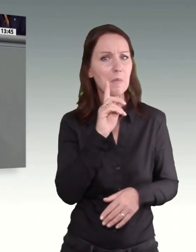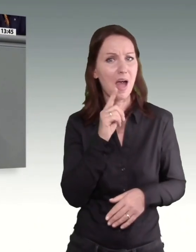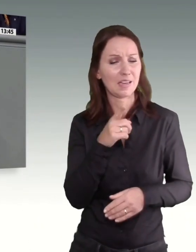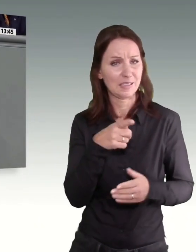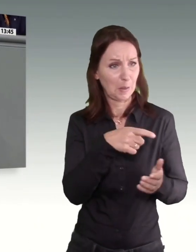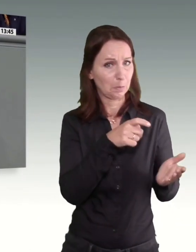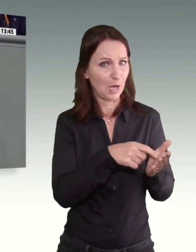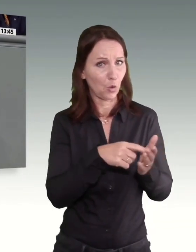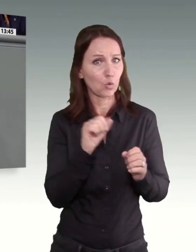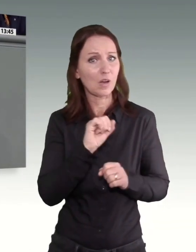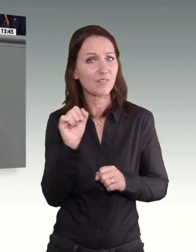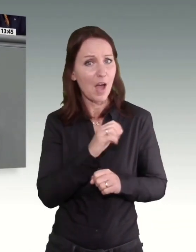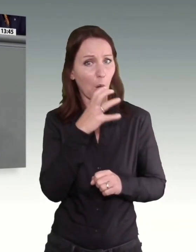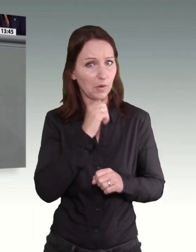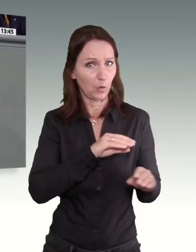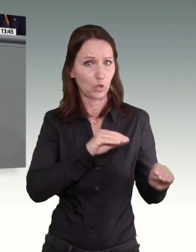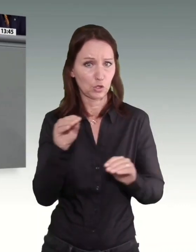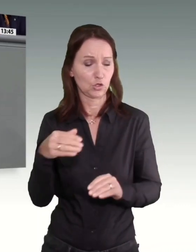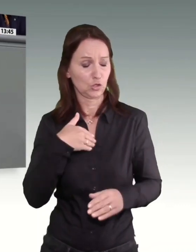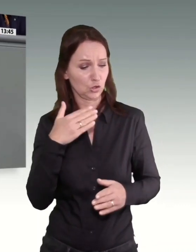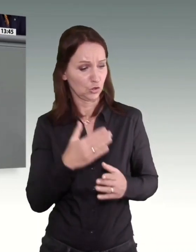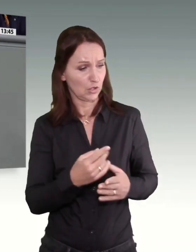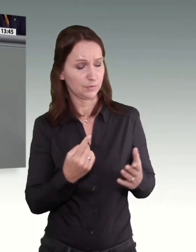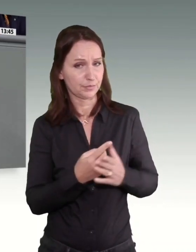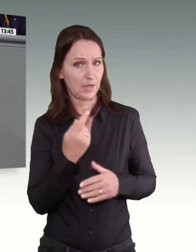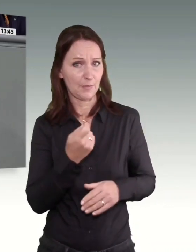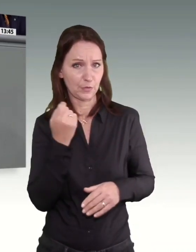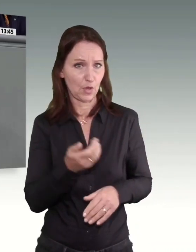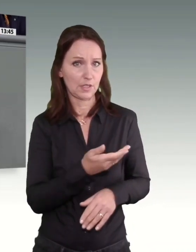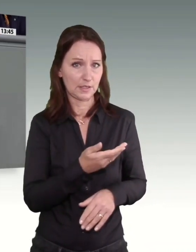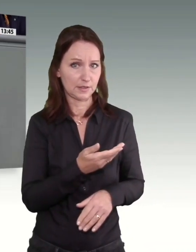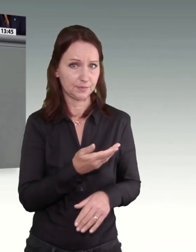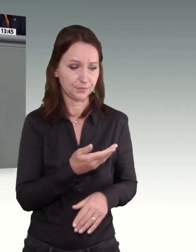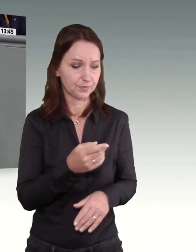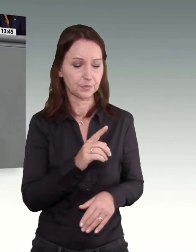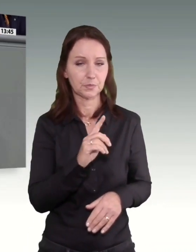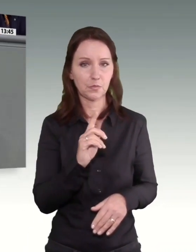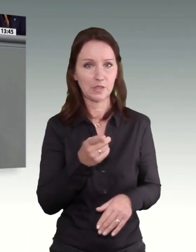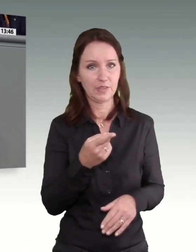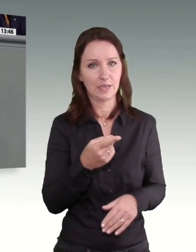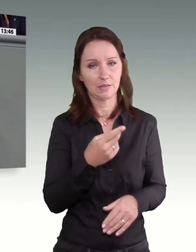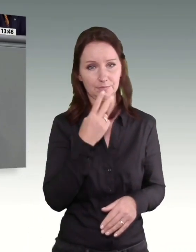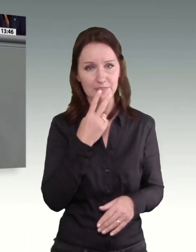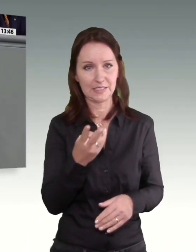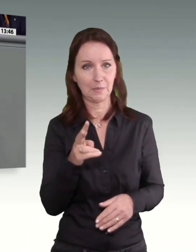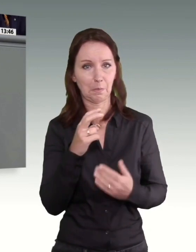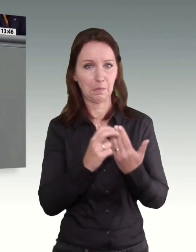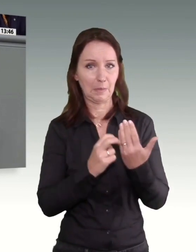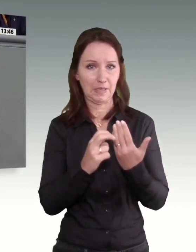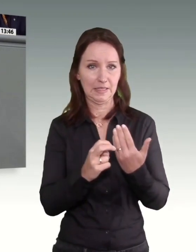die ist ja schon abenteuerlich. Auch da schlage ich wieder die Brücke in ein Bibelzitat.